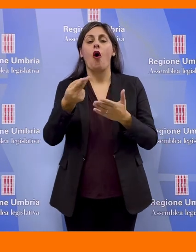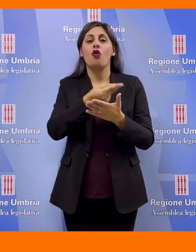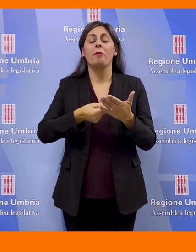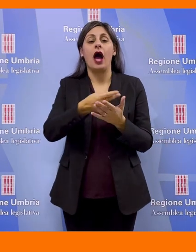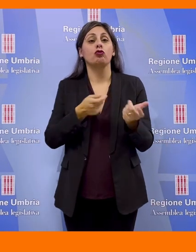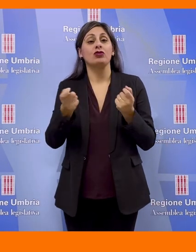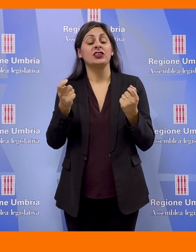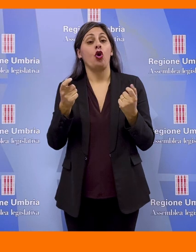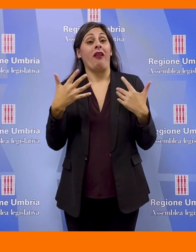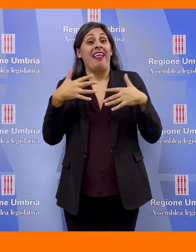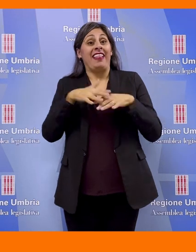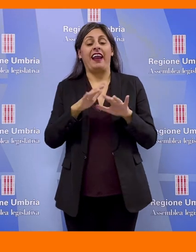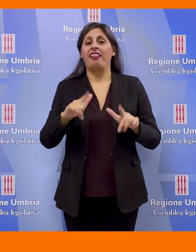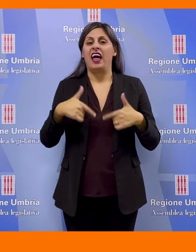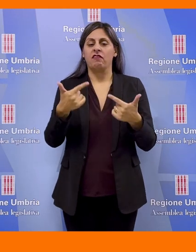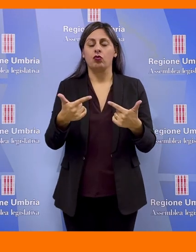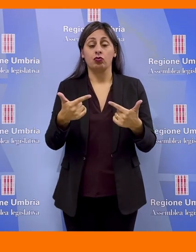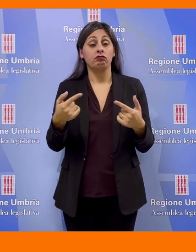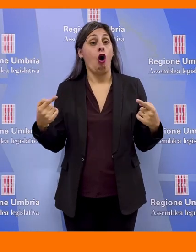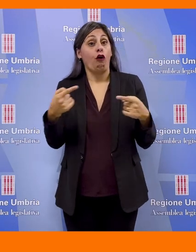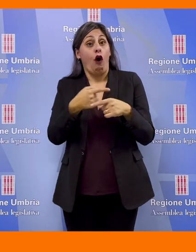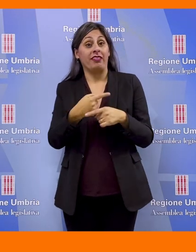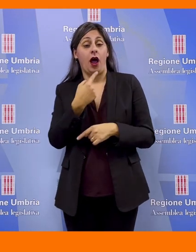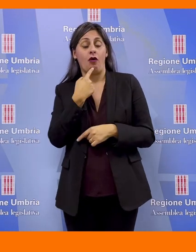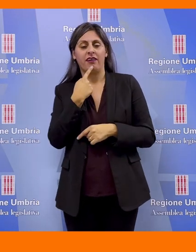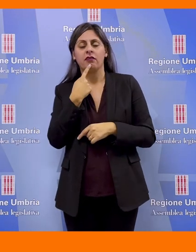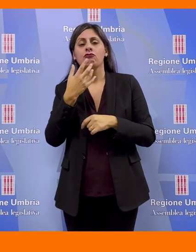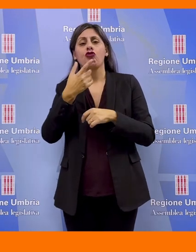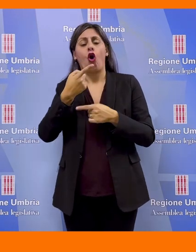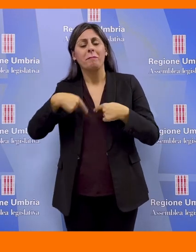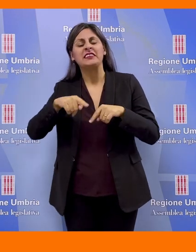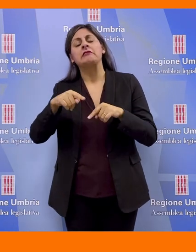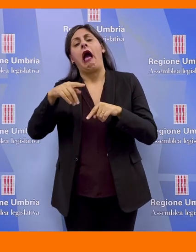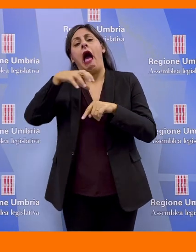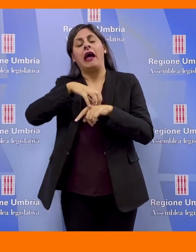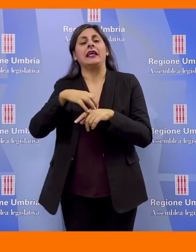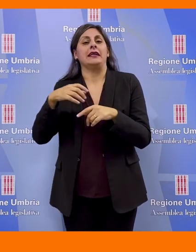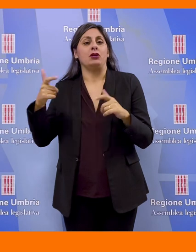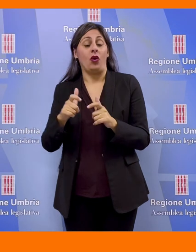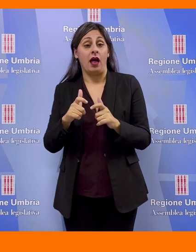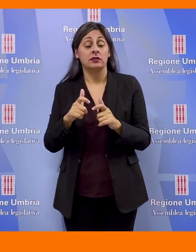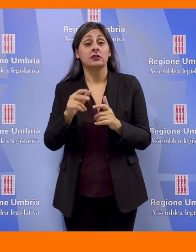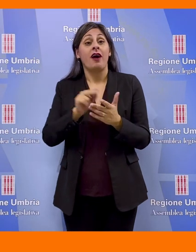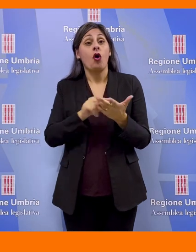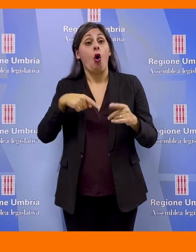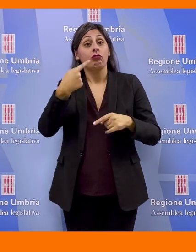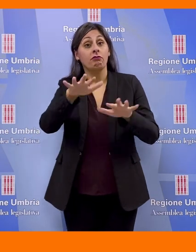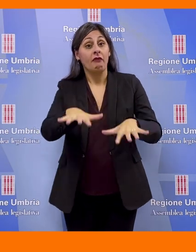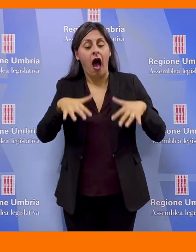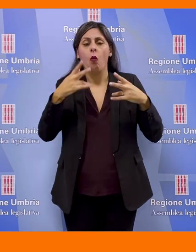regionale di gestione integrata dei rifiuti, voto contrario dei commissari di minoranza. Il voto in aula